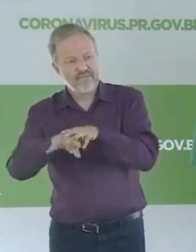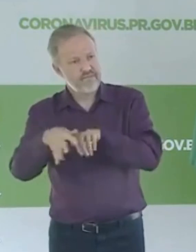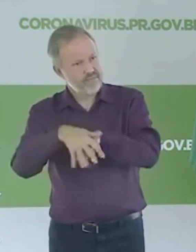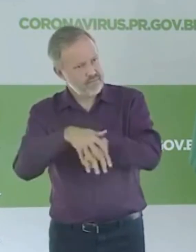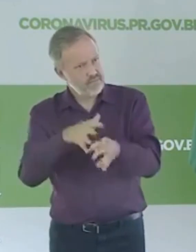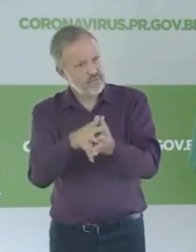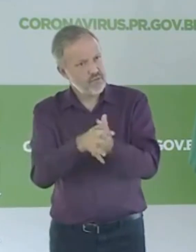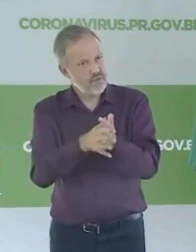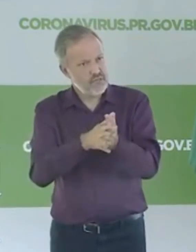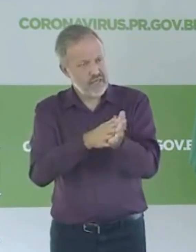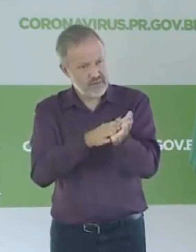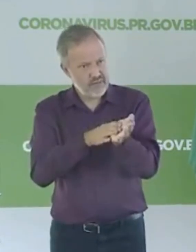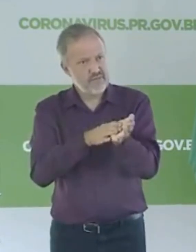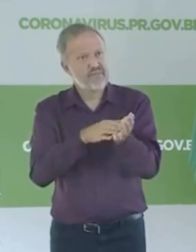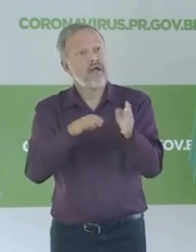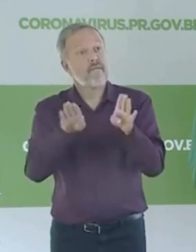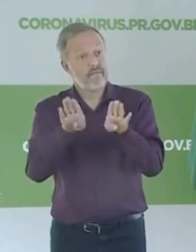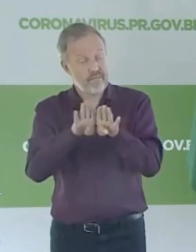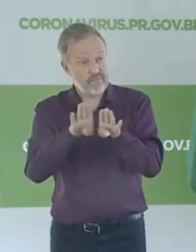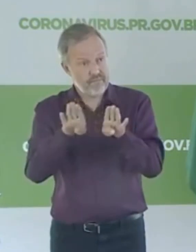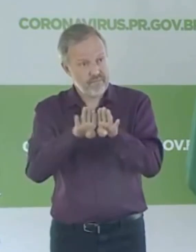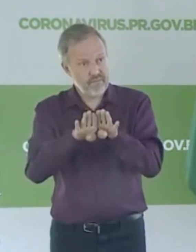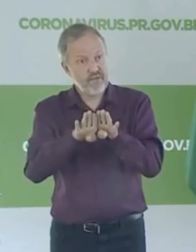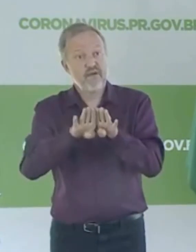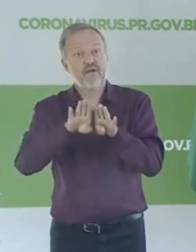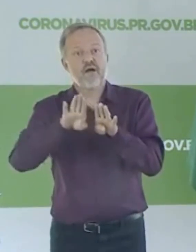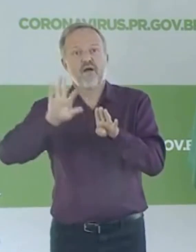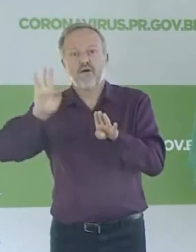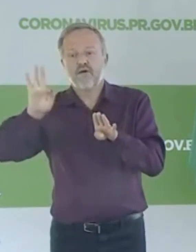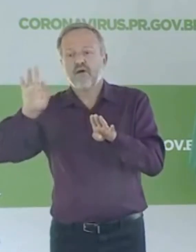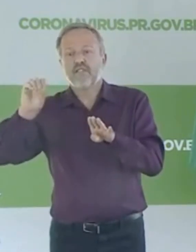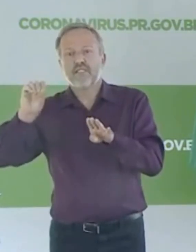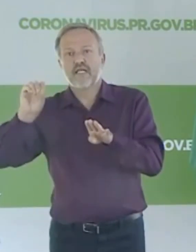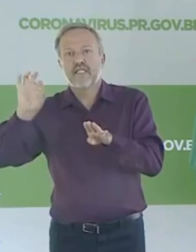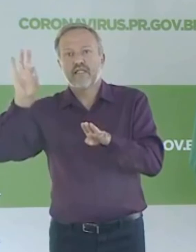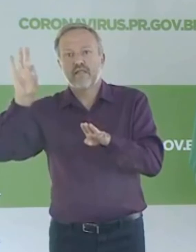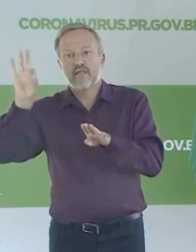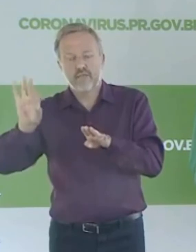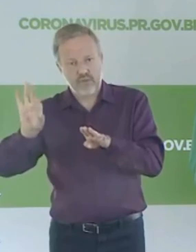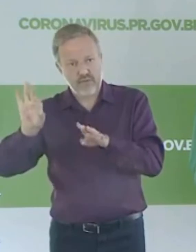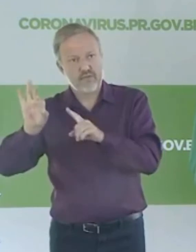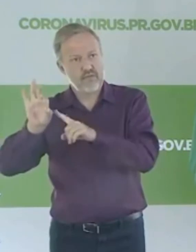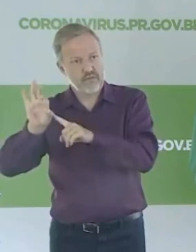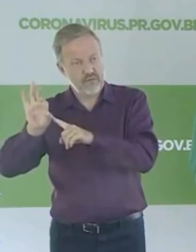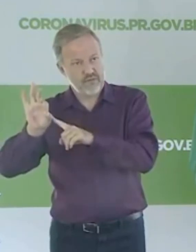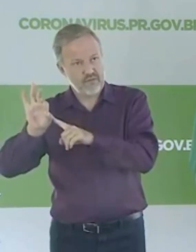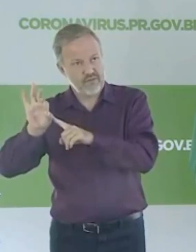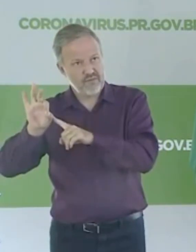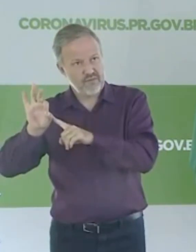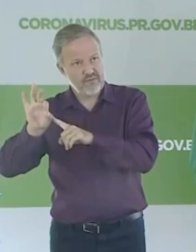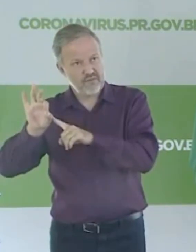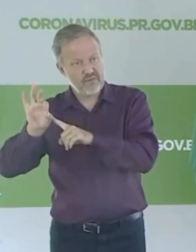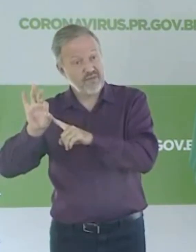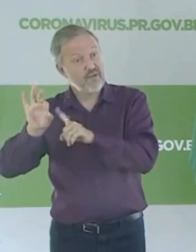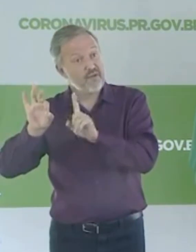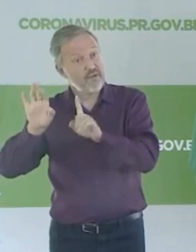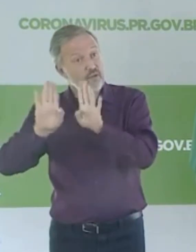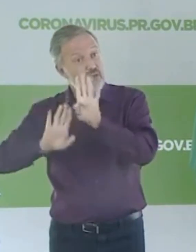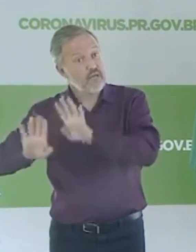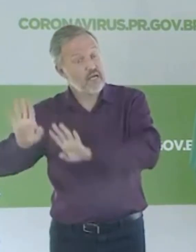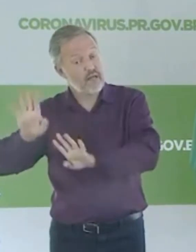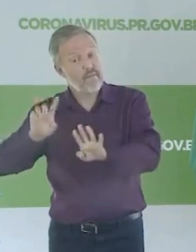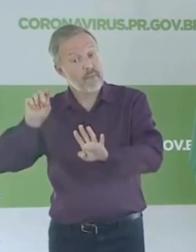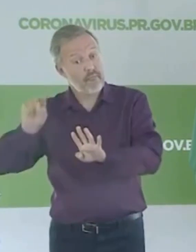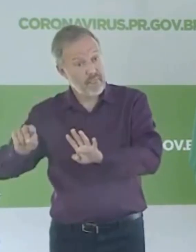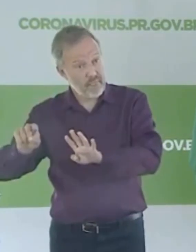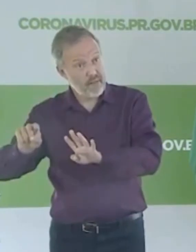você estiver em casa, cuidar com o álcool 70, aquele álcool líquido que até então estava proibido no supermercado porque esse álcool ele é